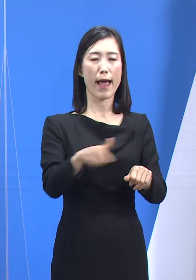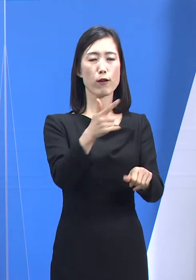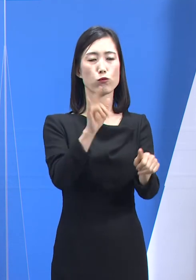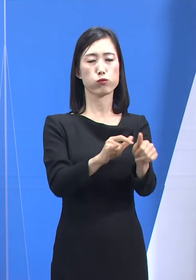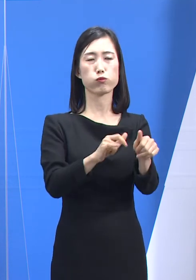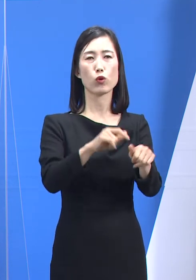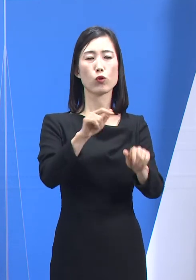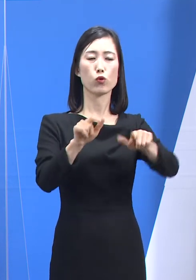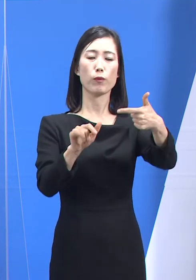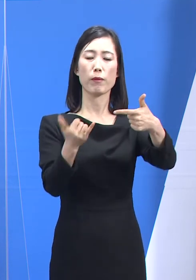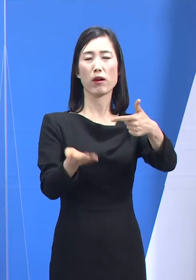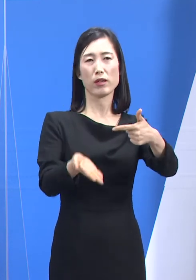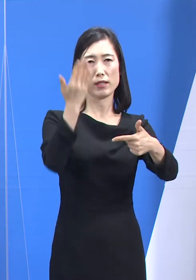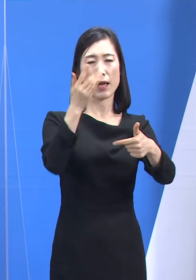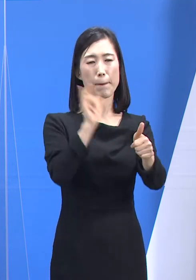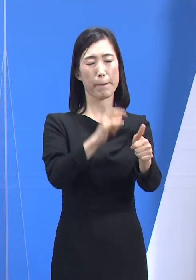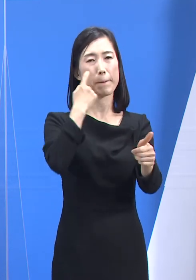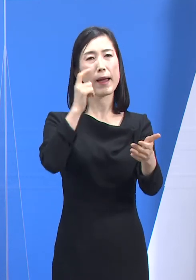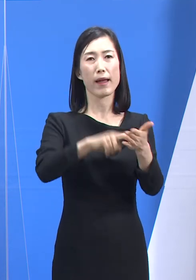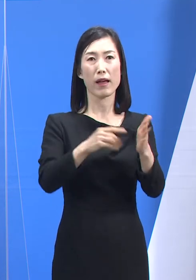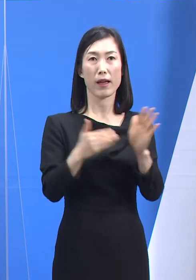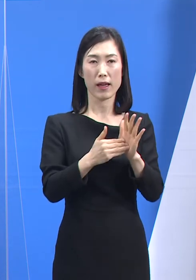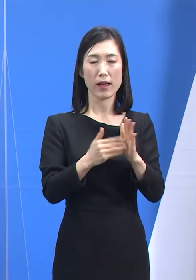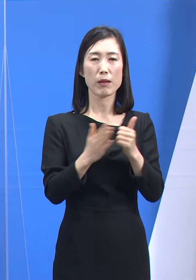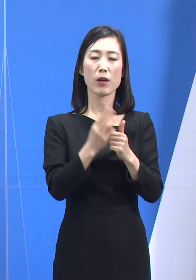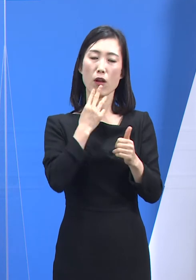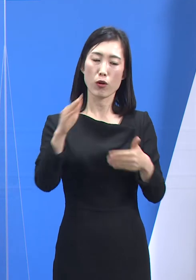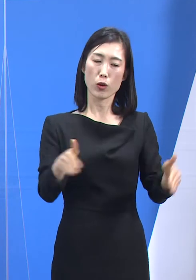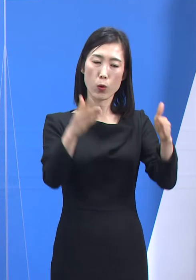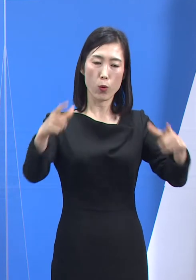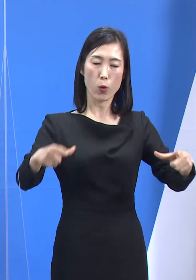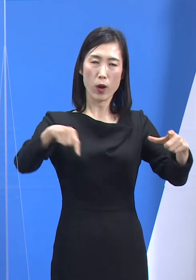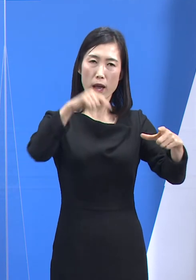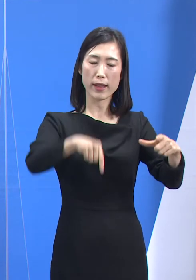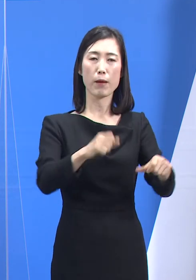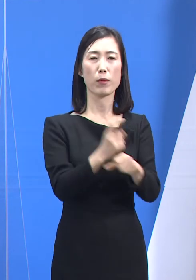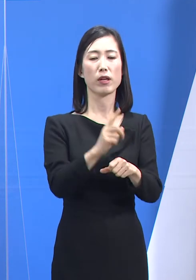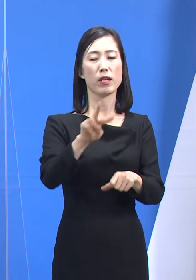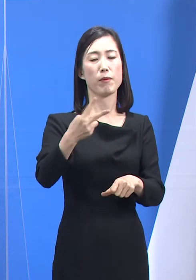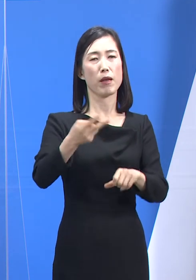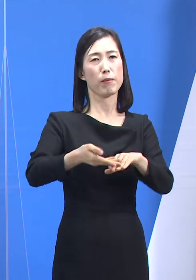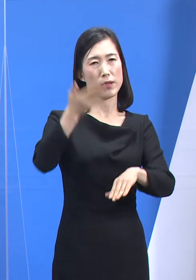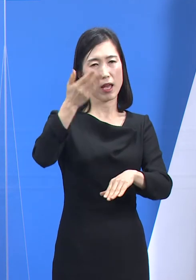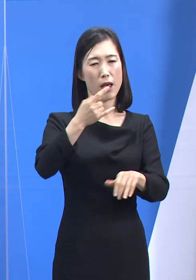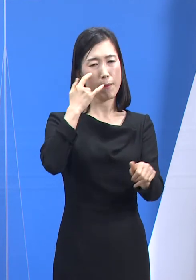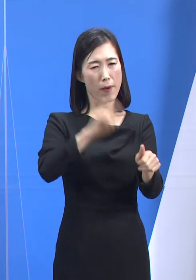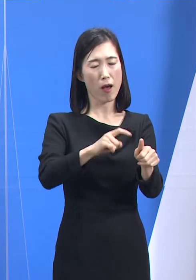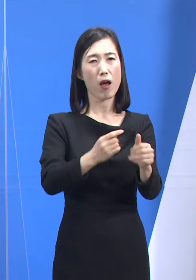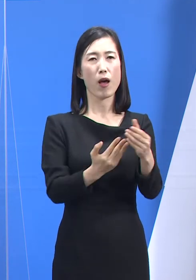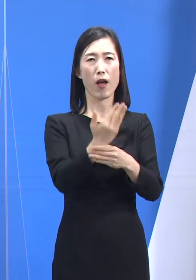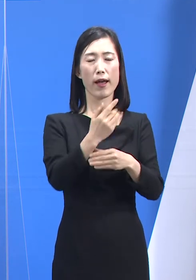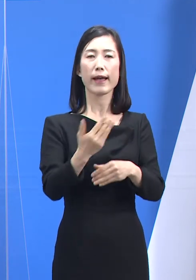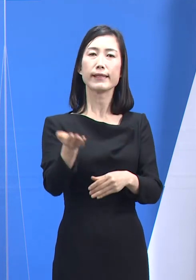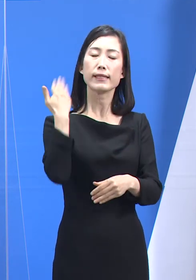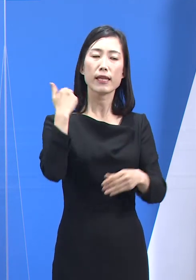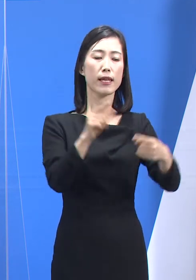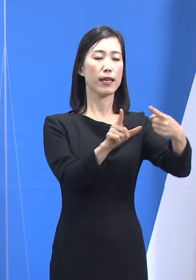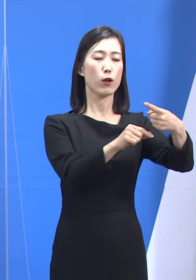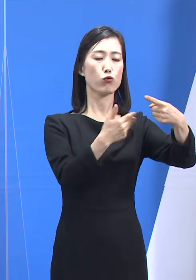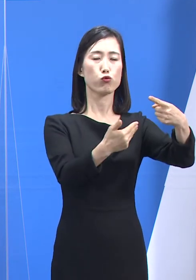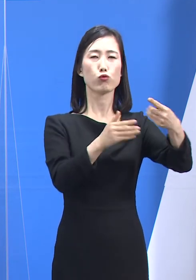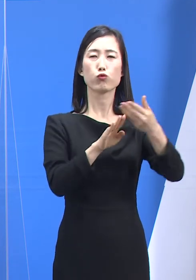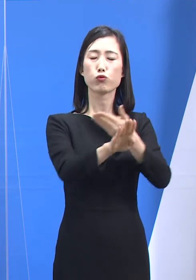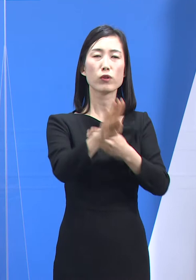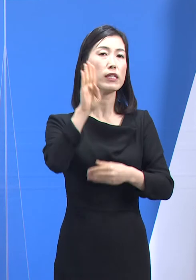이상의 확진자가 발생했습니다. 경기도에서 200명대의 확진자를 기록한 것은 지난 1월 9일